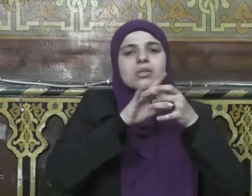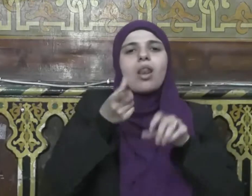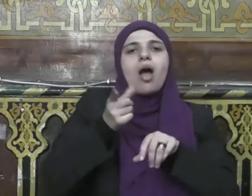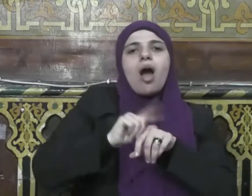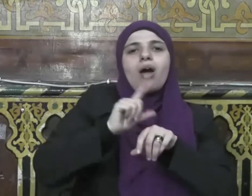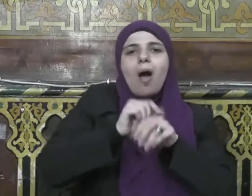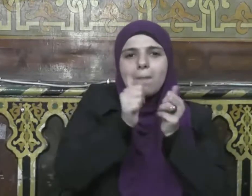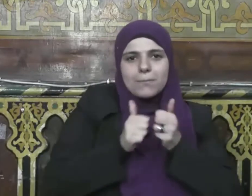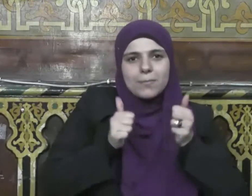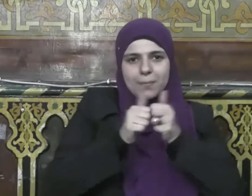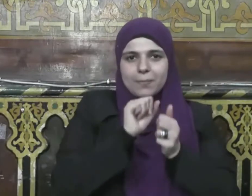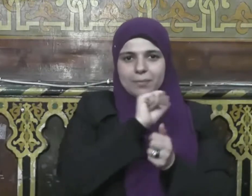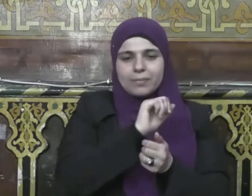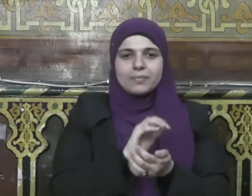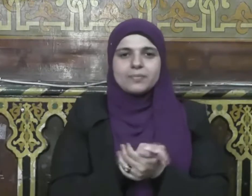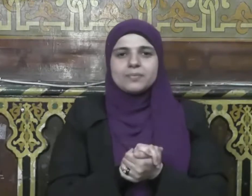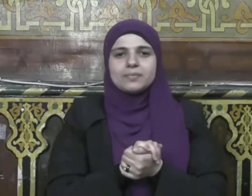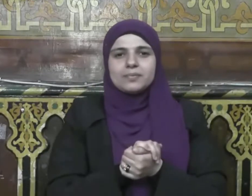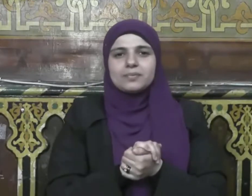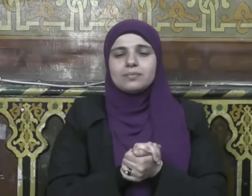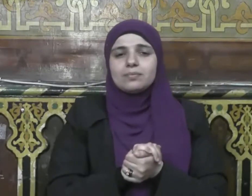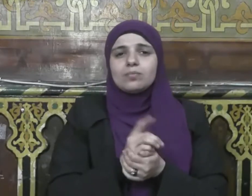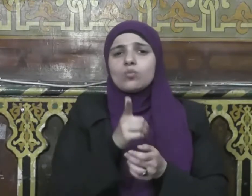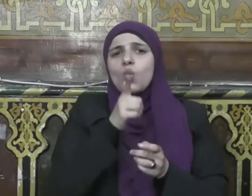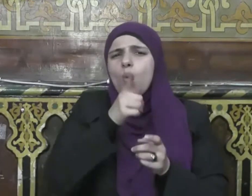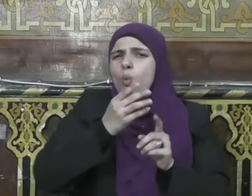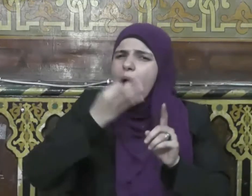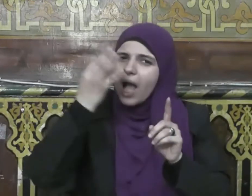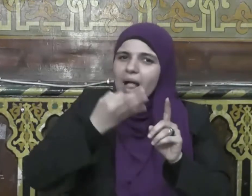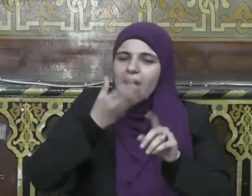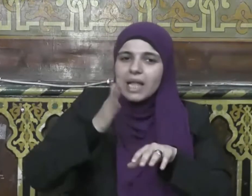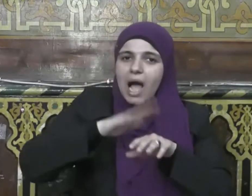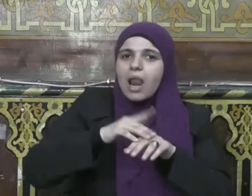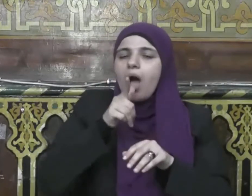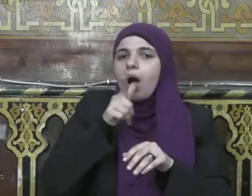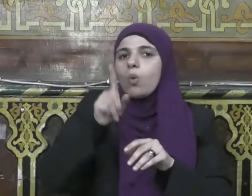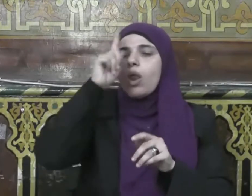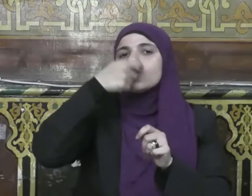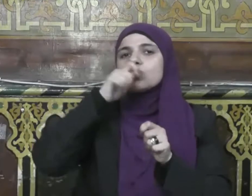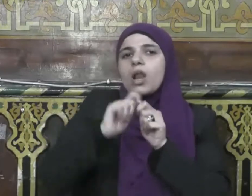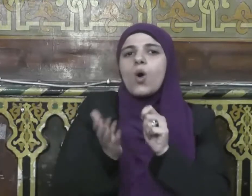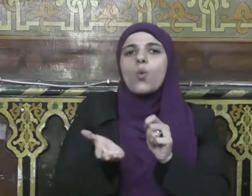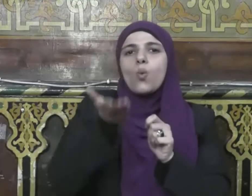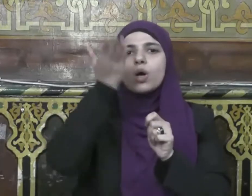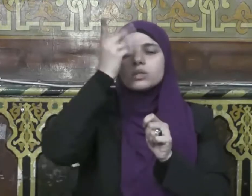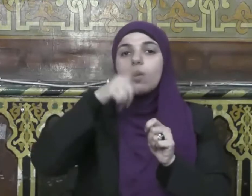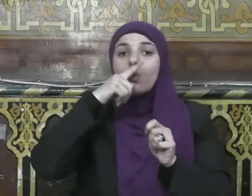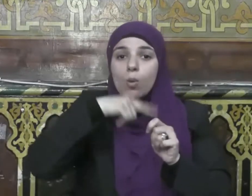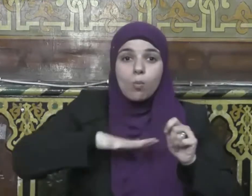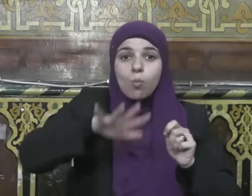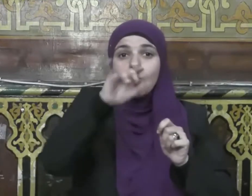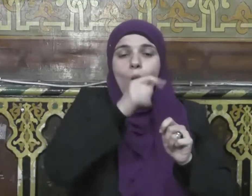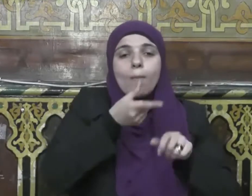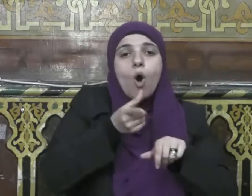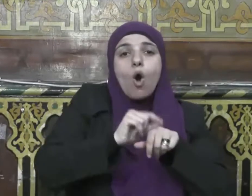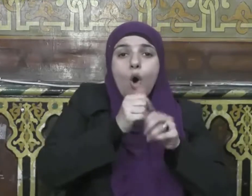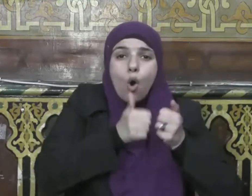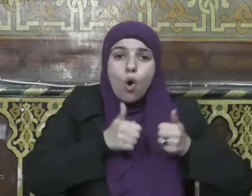تعالى وأولو الأرحام بعضهم أولى ببعض في كتاب الله الجانب